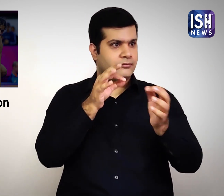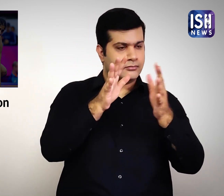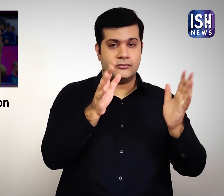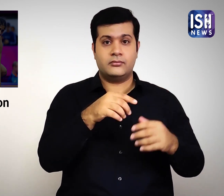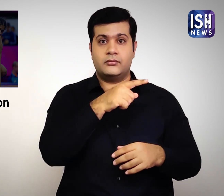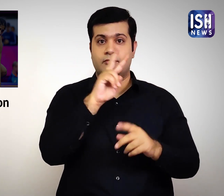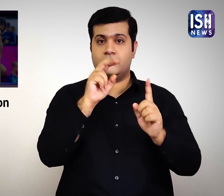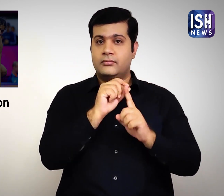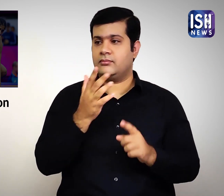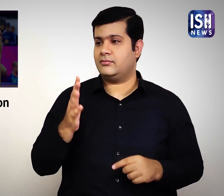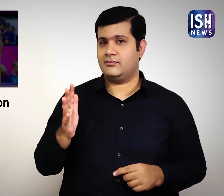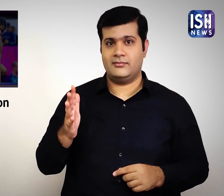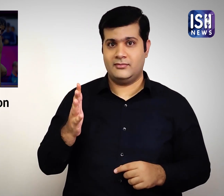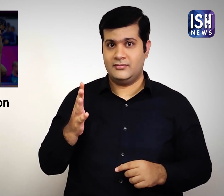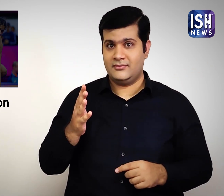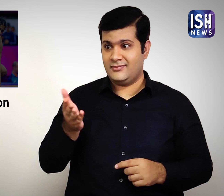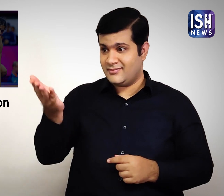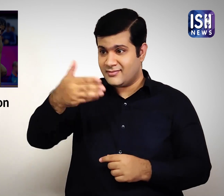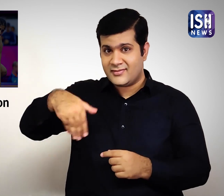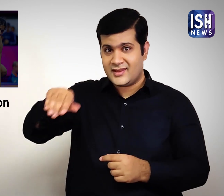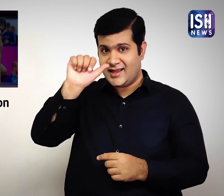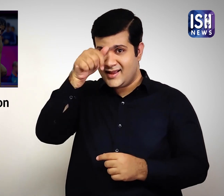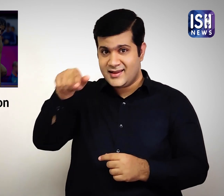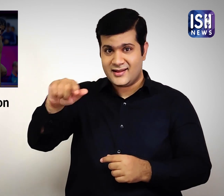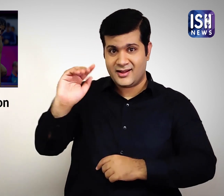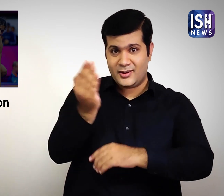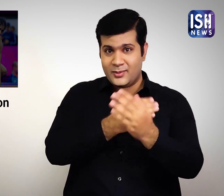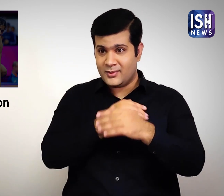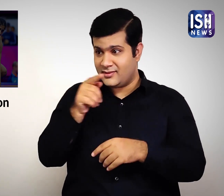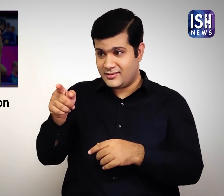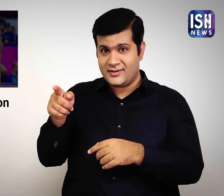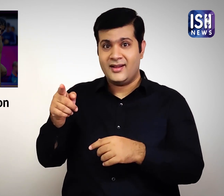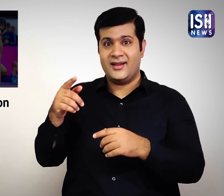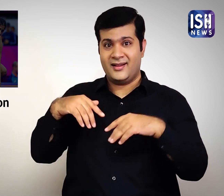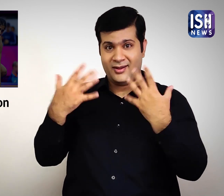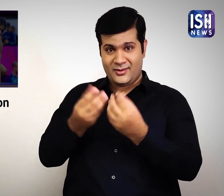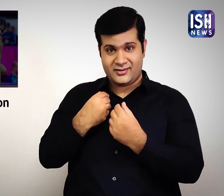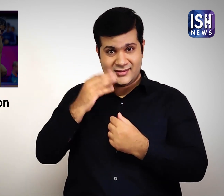दिया।